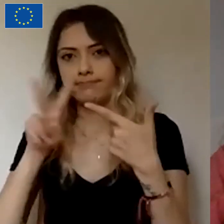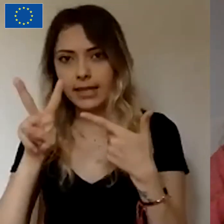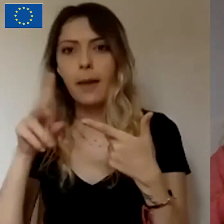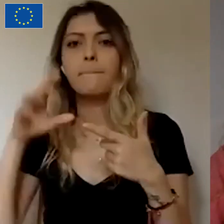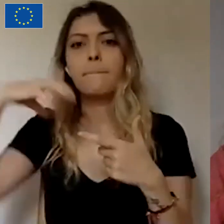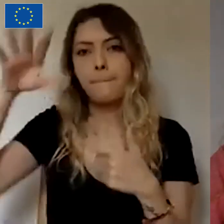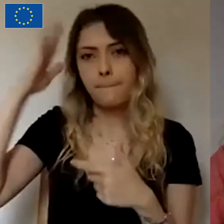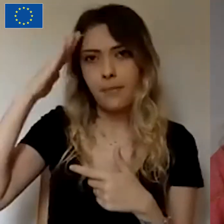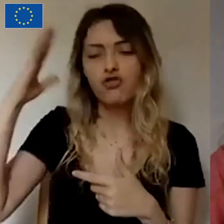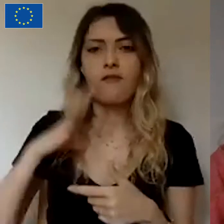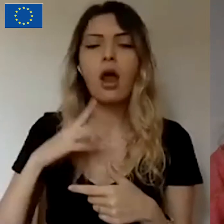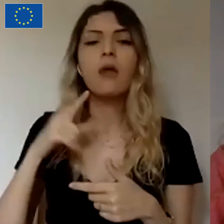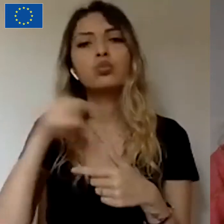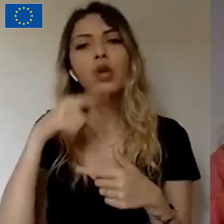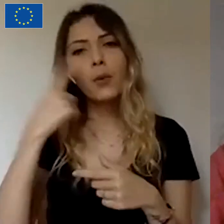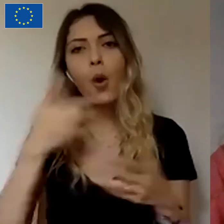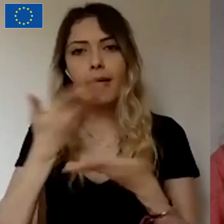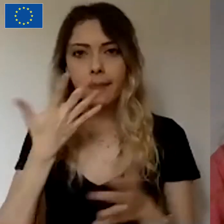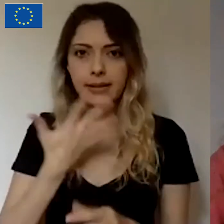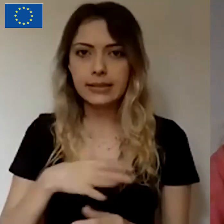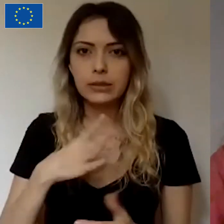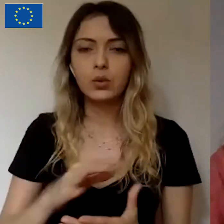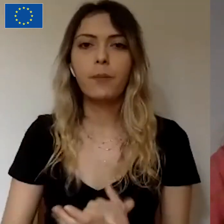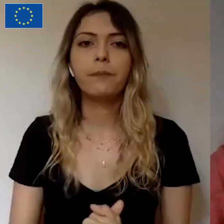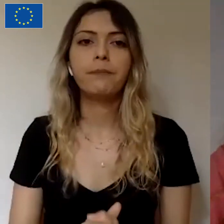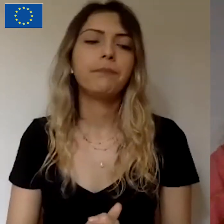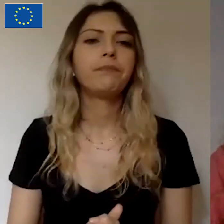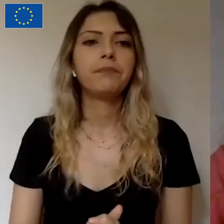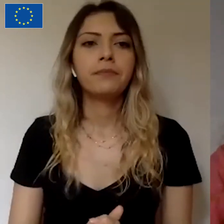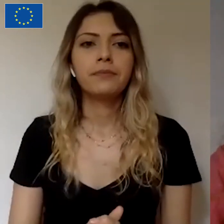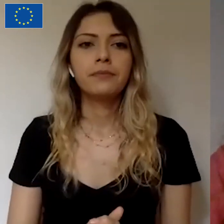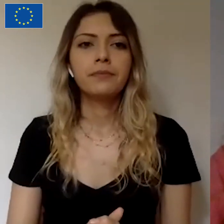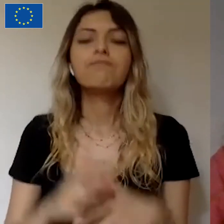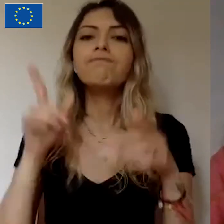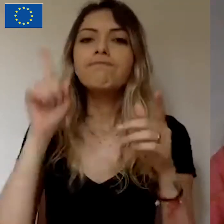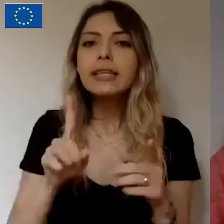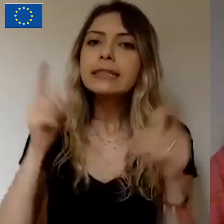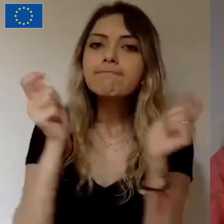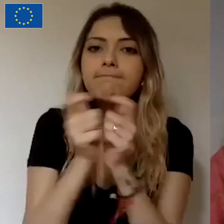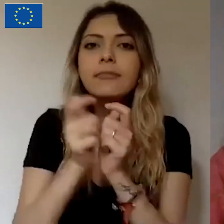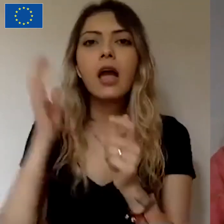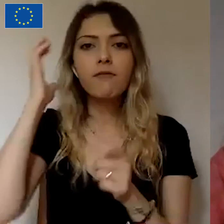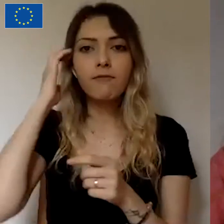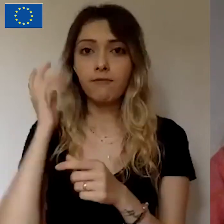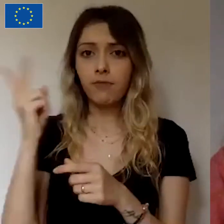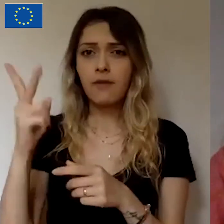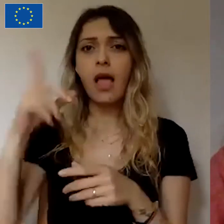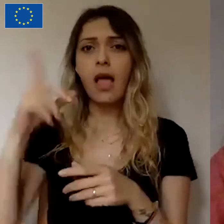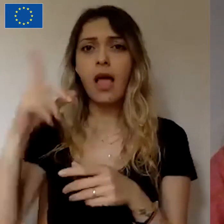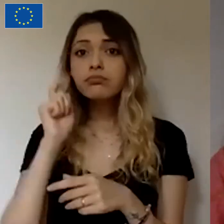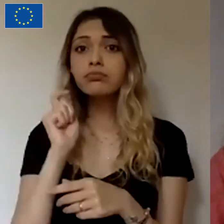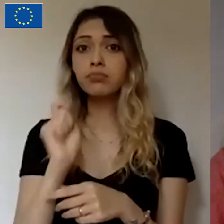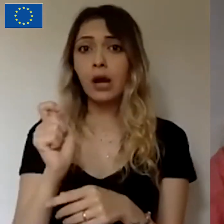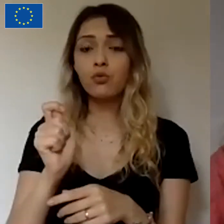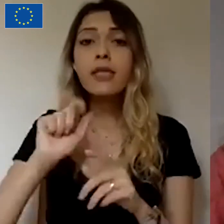anlatmak istiyorum. Ama öncelikle şunu söyleyeyim, sivil toplum örgütleri Fonguga'ya başvururken yardım toplama